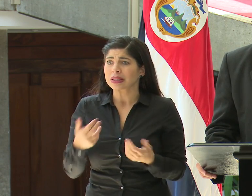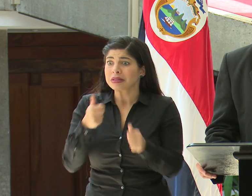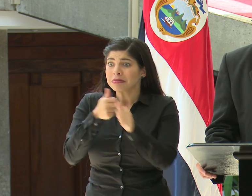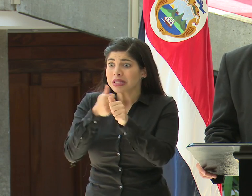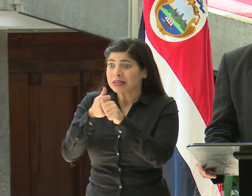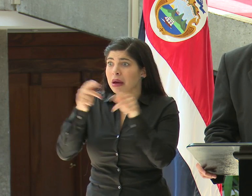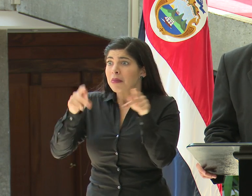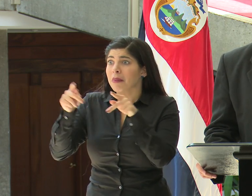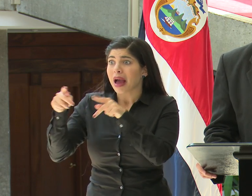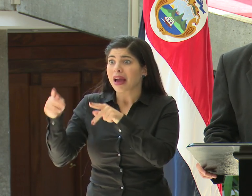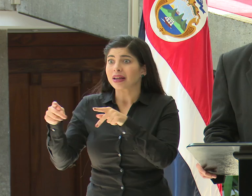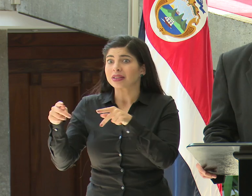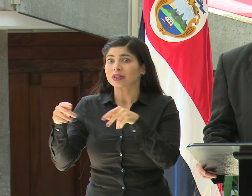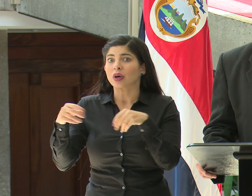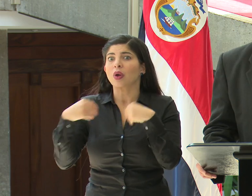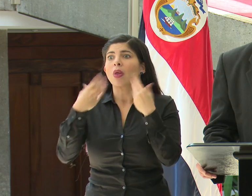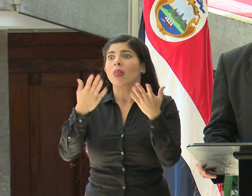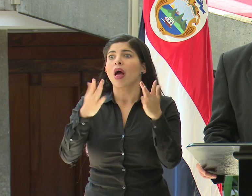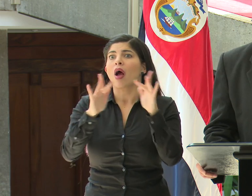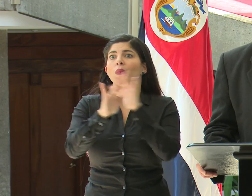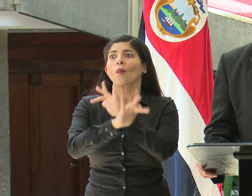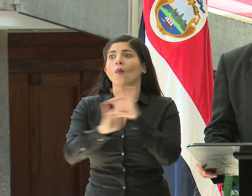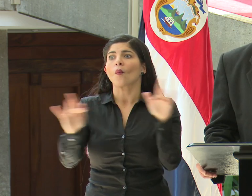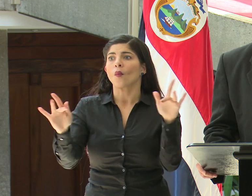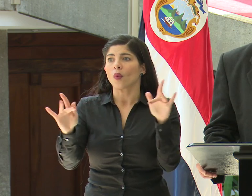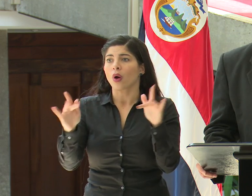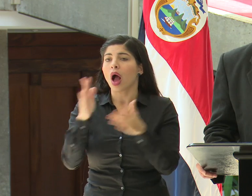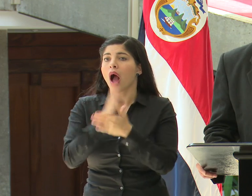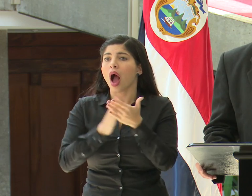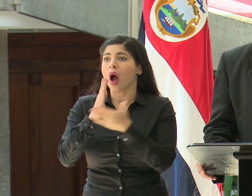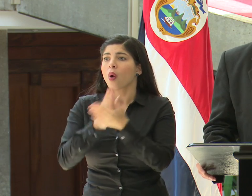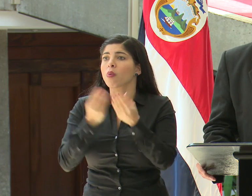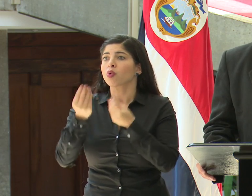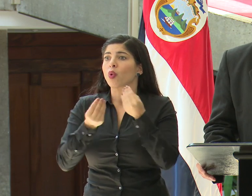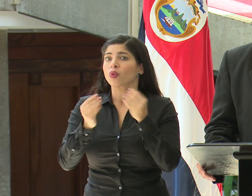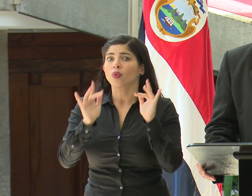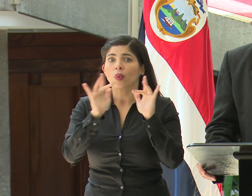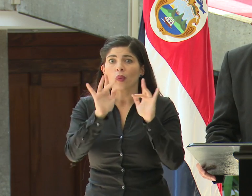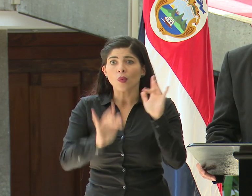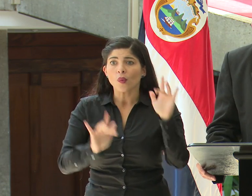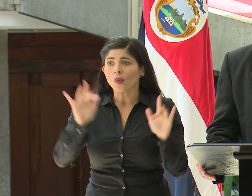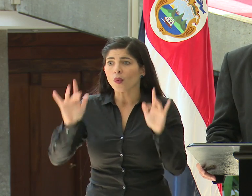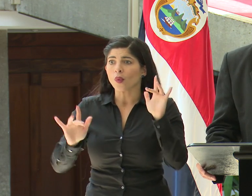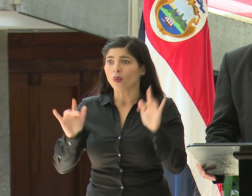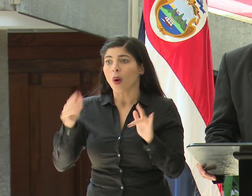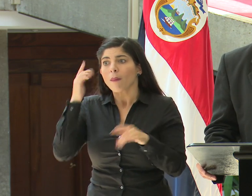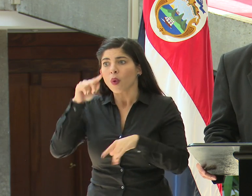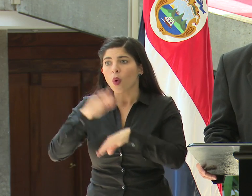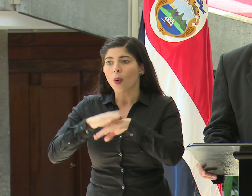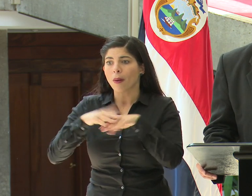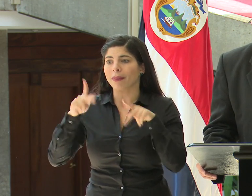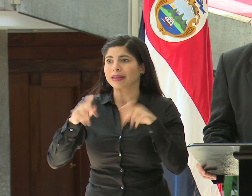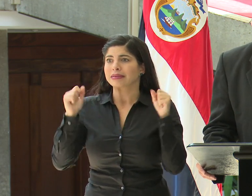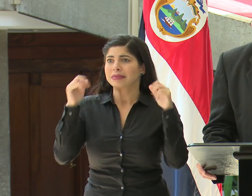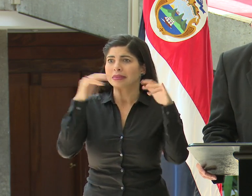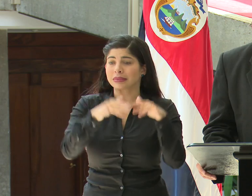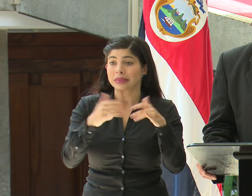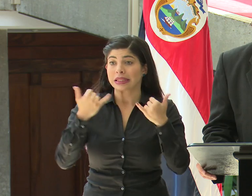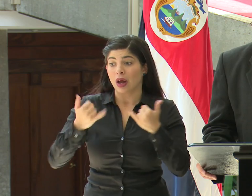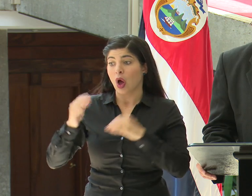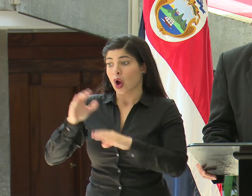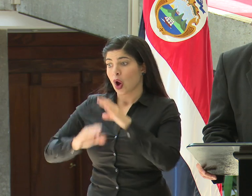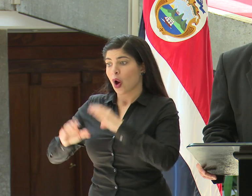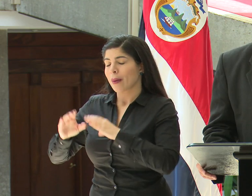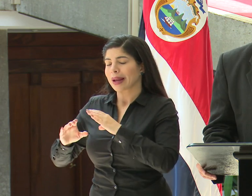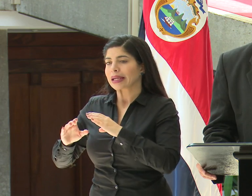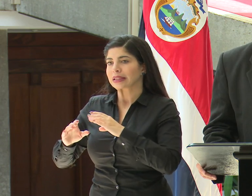causamos un primer desabasto temporal de algunos productos. Ya la empresa, ya el sector comercio está